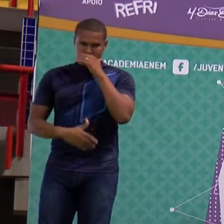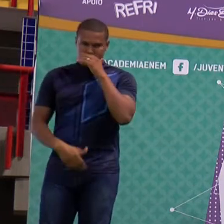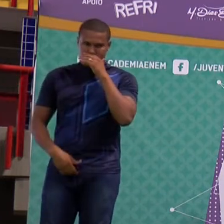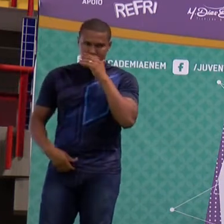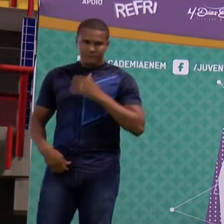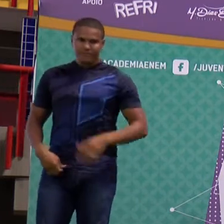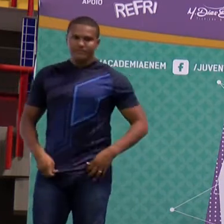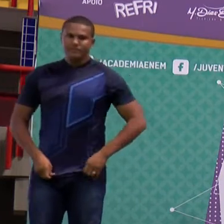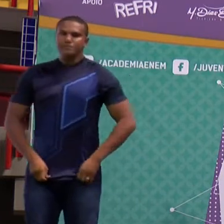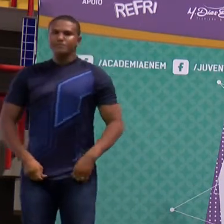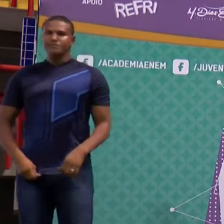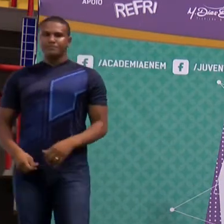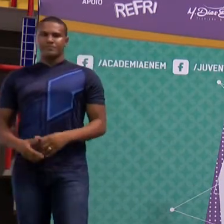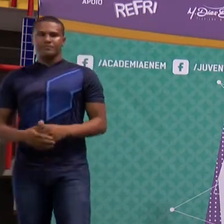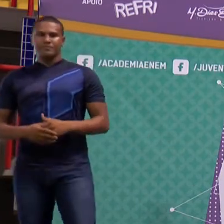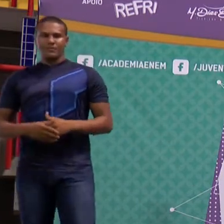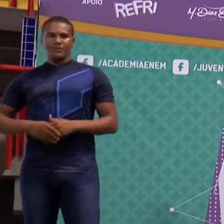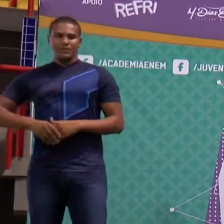Então a gente vai passar aqui.